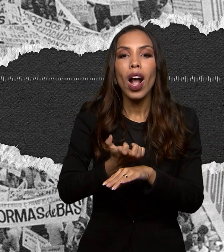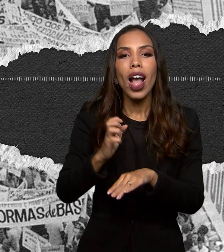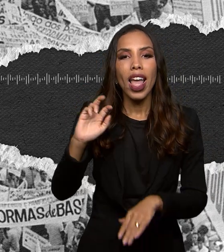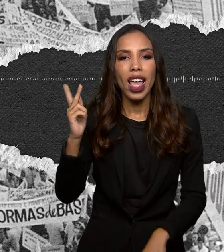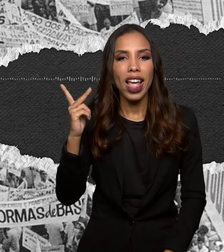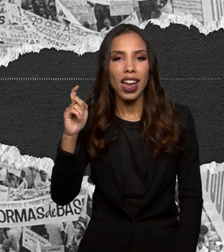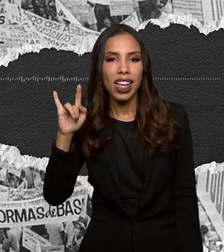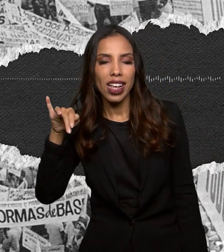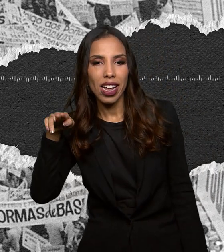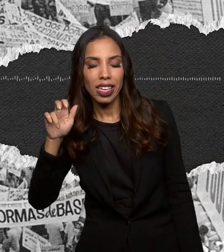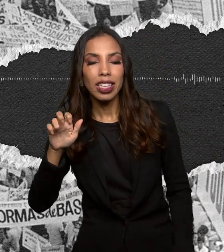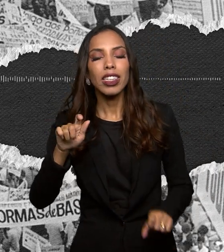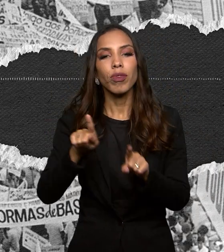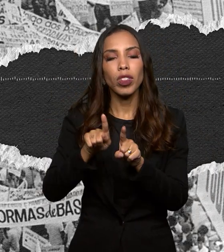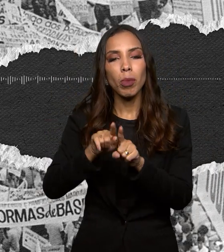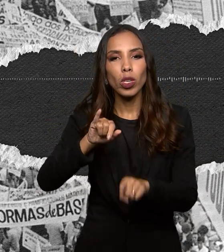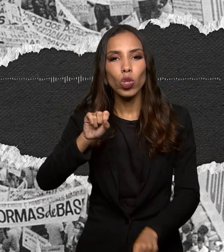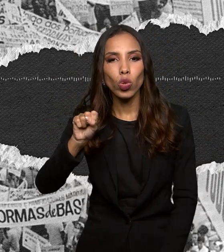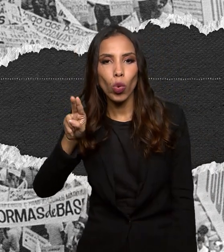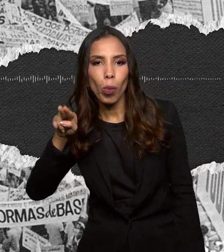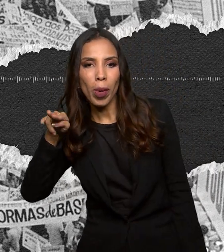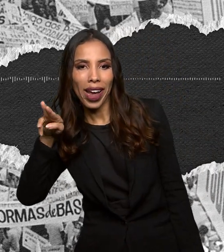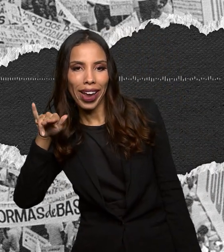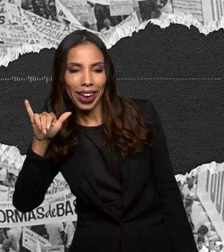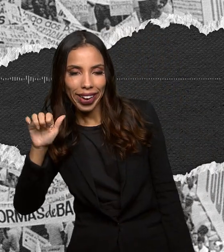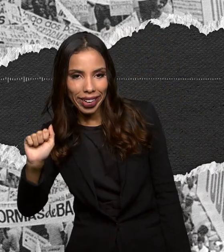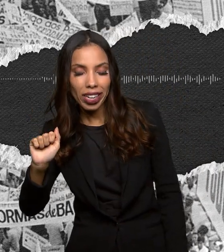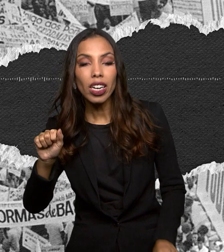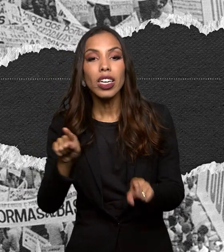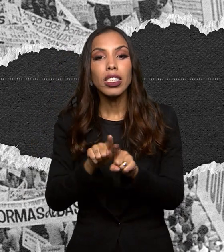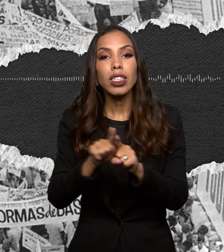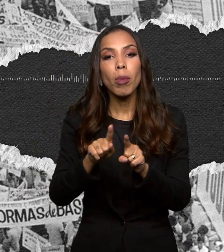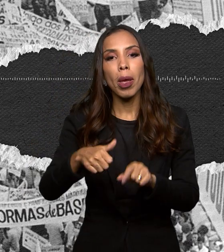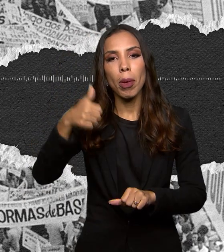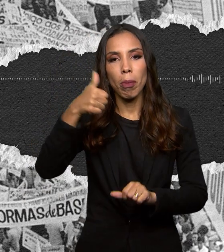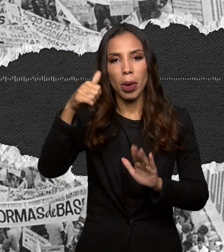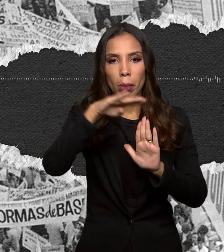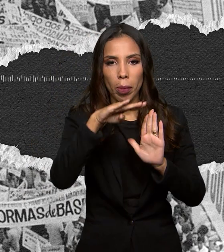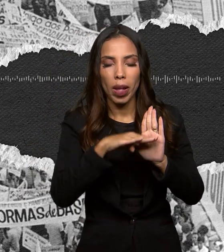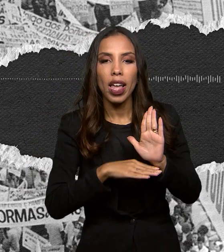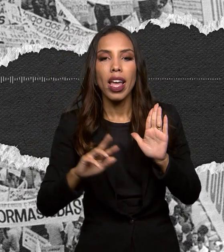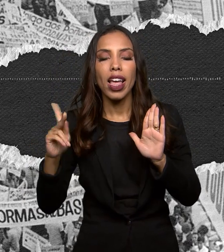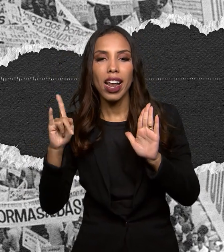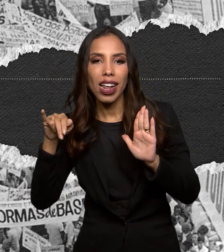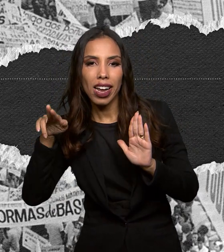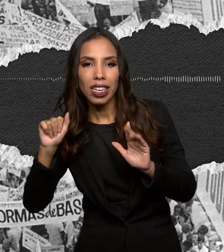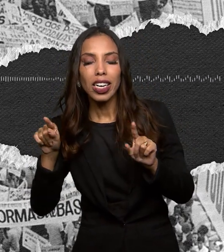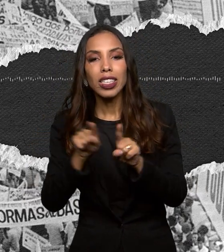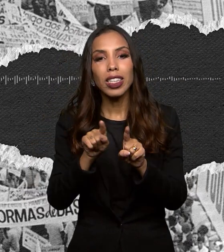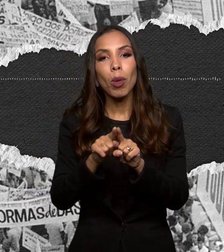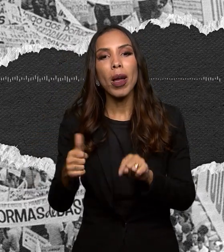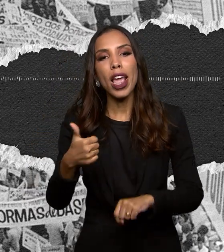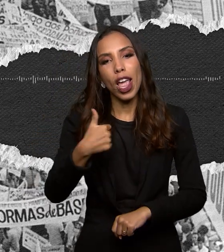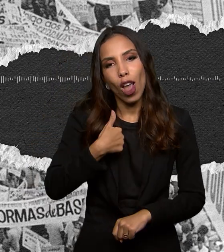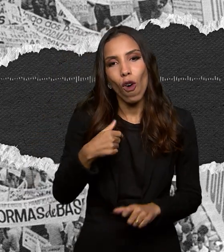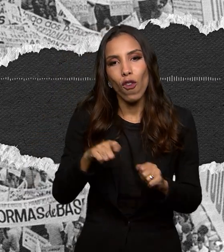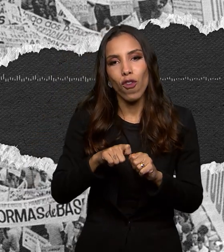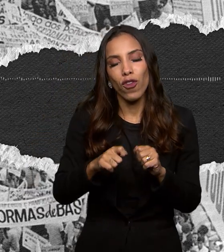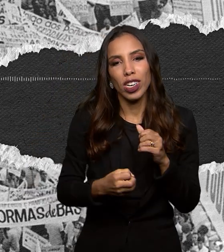Gonçalves e por mim Sumaya Vilela a concepção de pauta da primeira temporada é da Eliane e eu desenhei a segunda temporada a